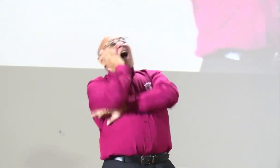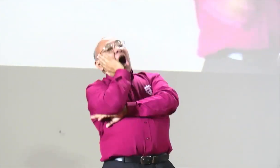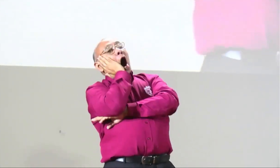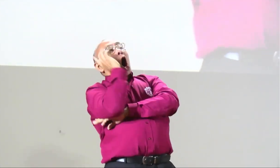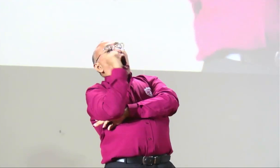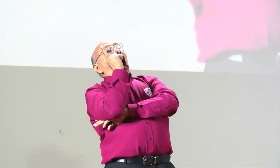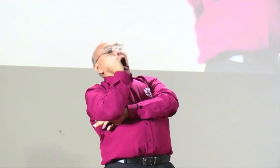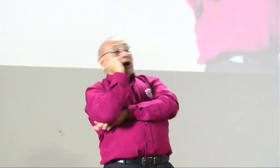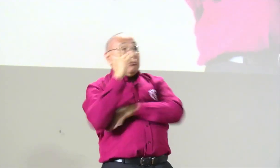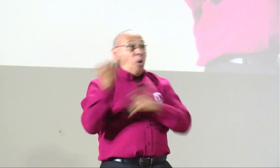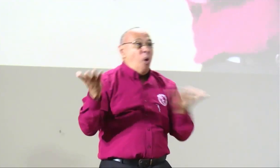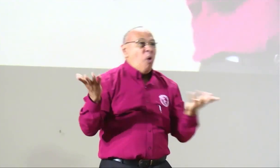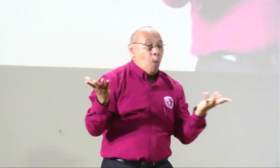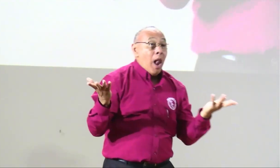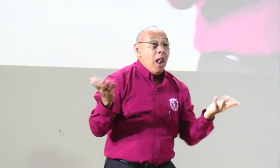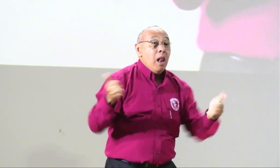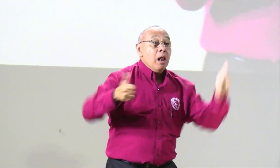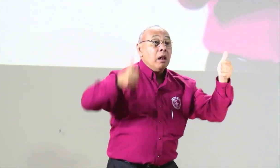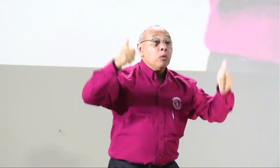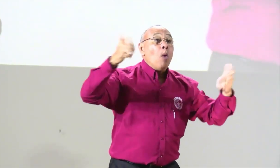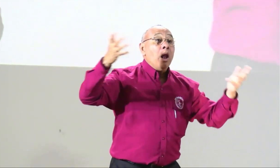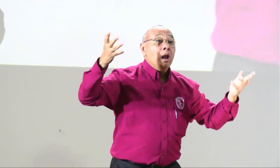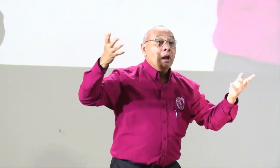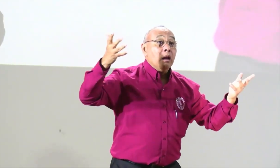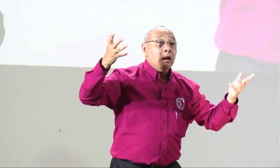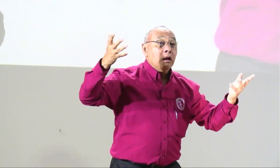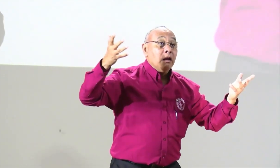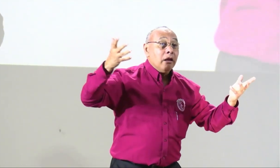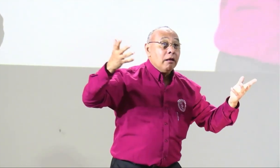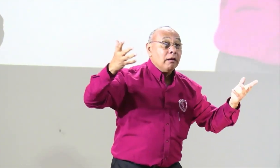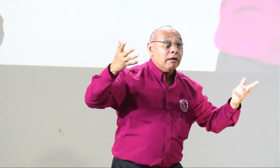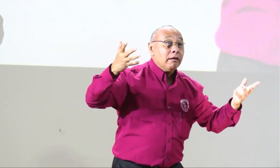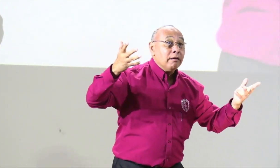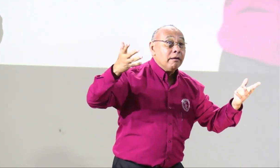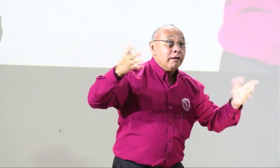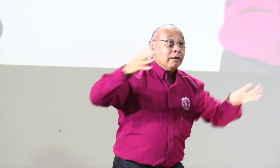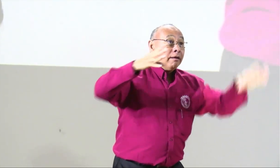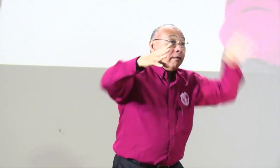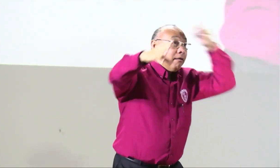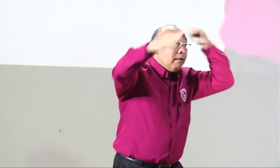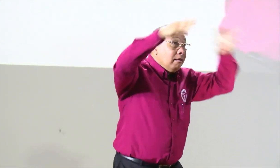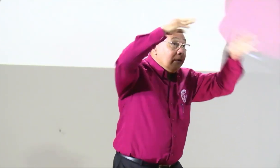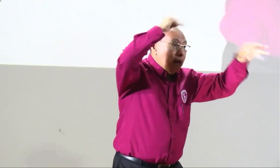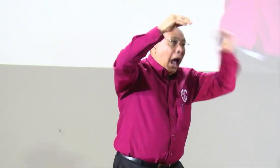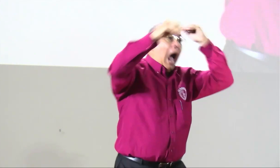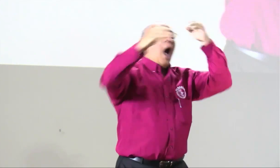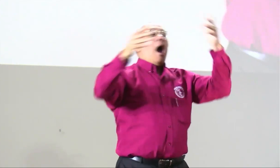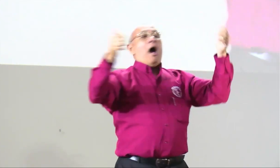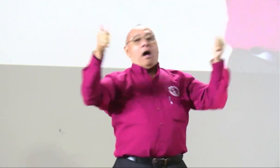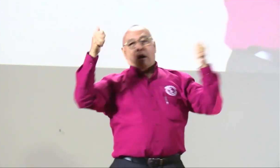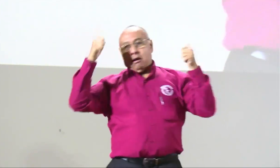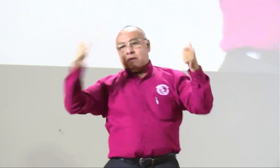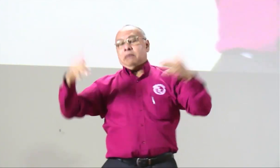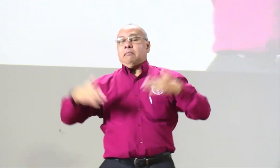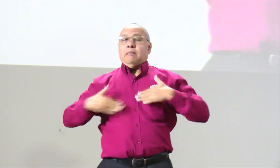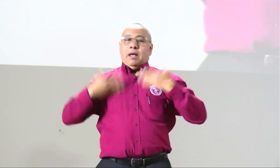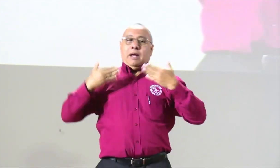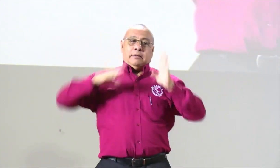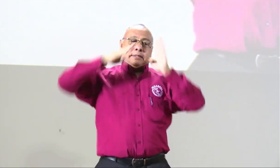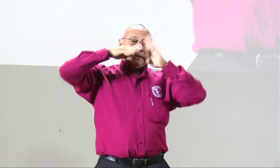sabía la repetición qué pereza me estoy durmiendo a ver ¿cuál es la percepción?